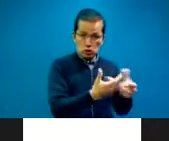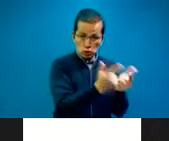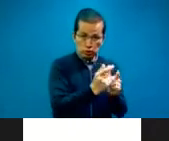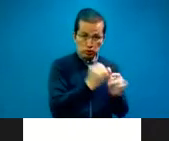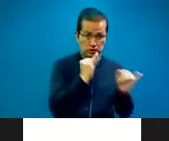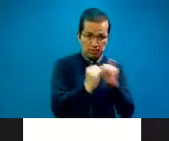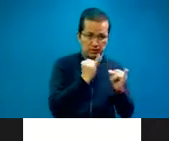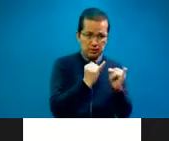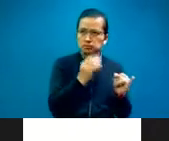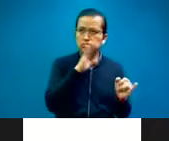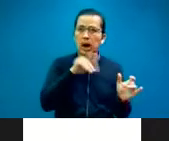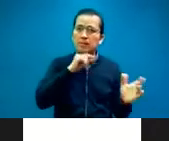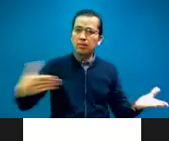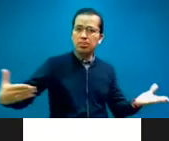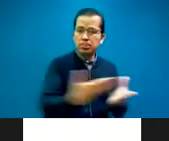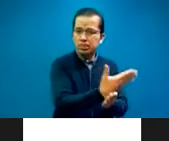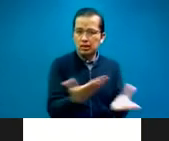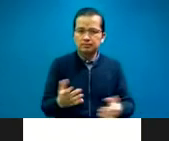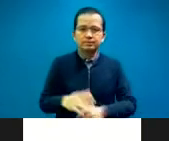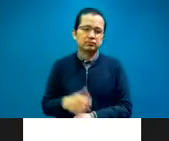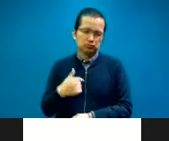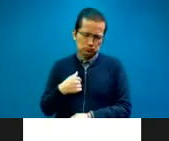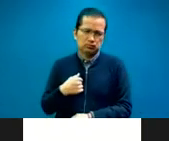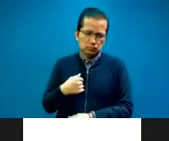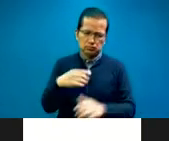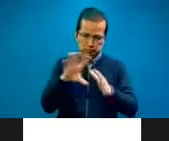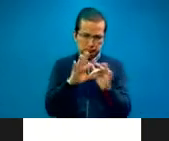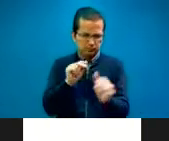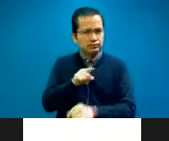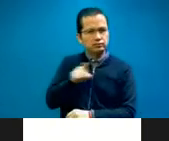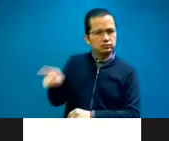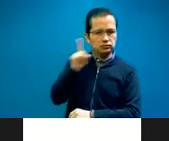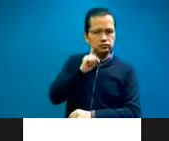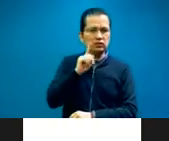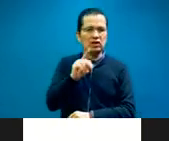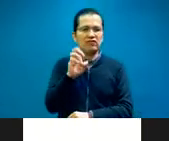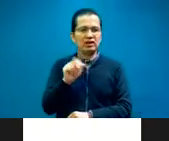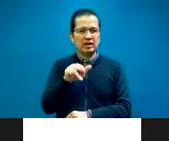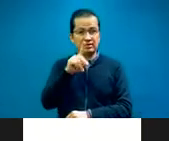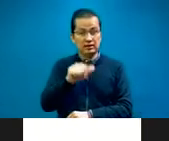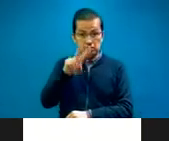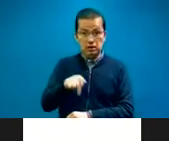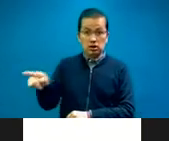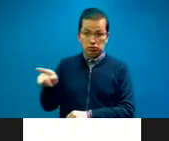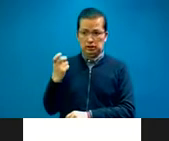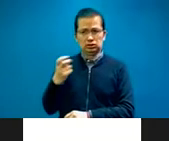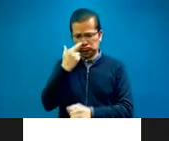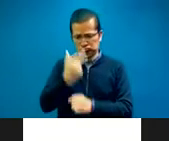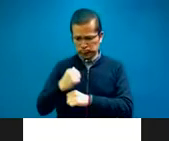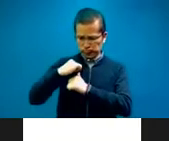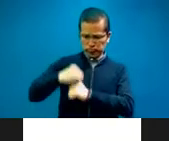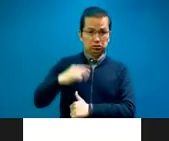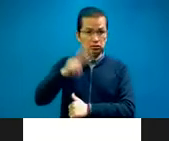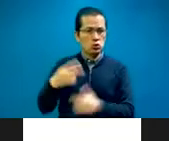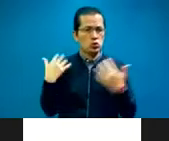esto. Fernanda, quien es la líder en estos esfuerzos, y una mujer sumamente brillante, comprometida, generosa, que pues qué